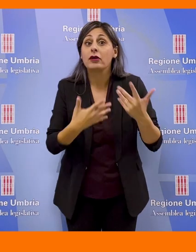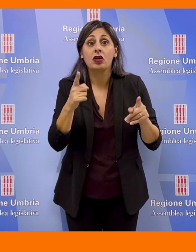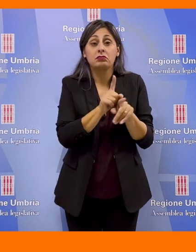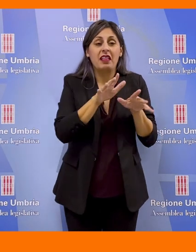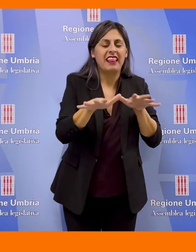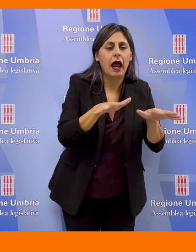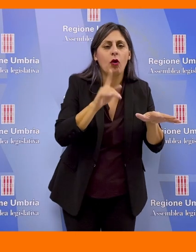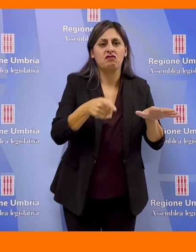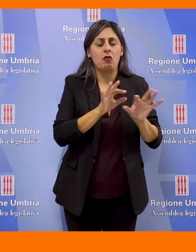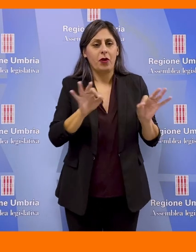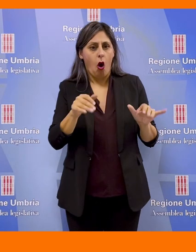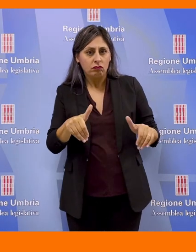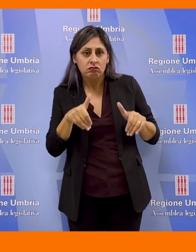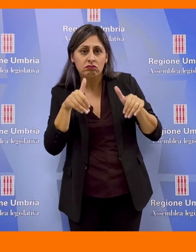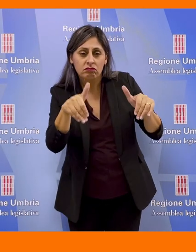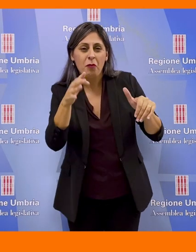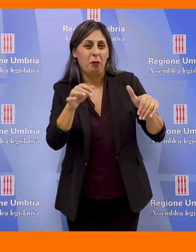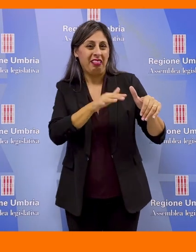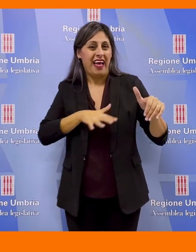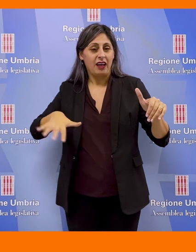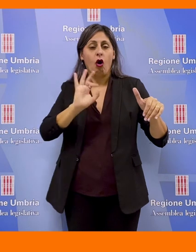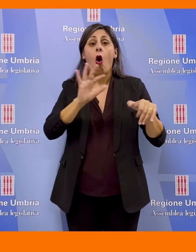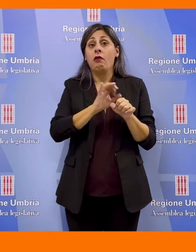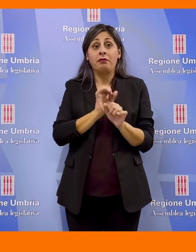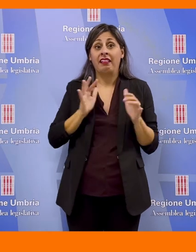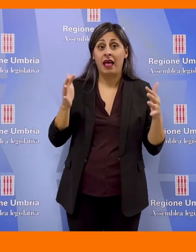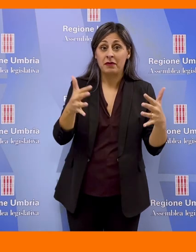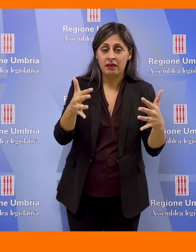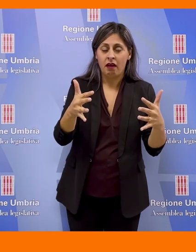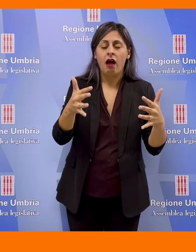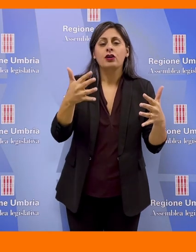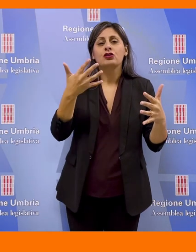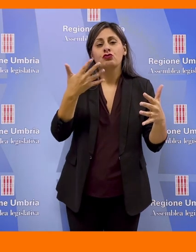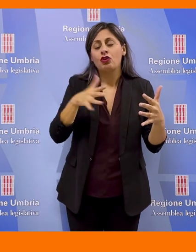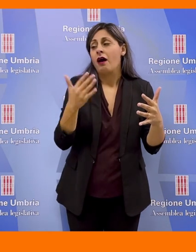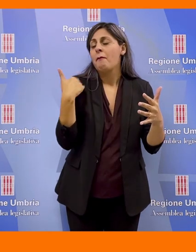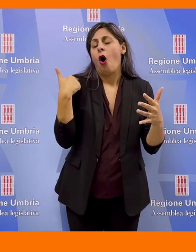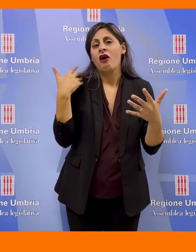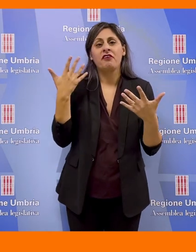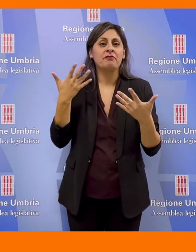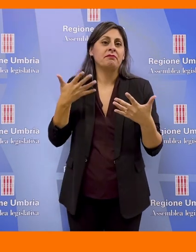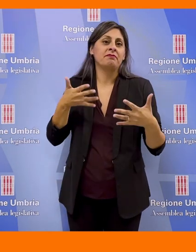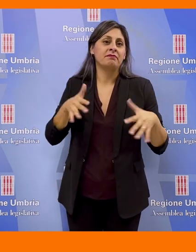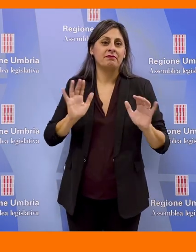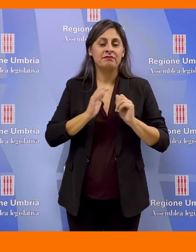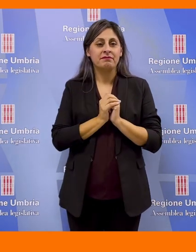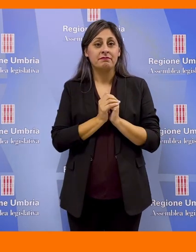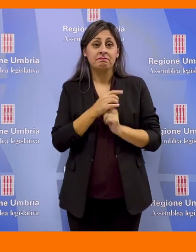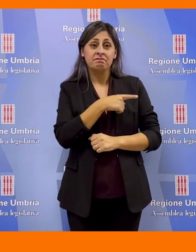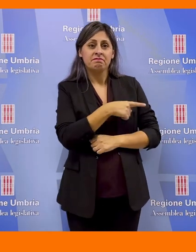come quella del terremoto, che più volte ha colpito i nostri territori. O la pandemia, che ci lasciamo solo da poco alle spalle. Sono loro